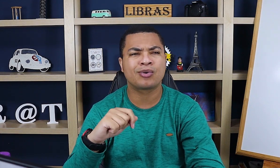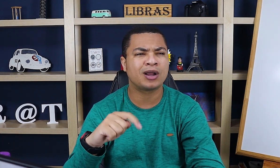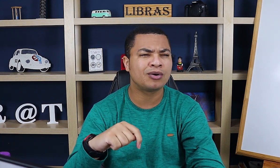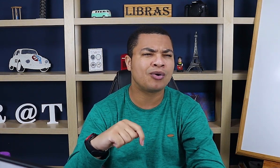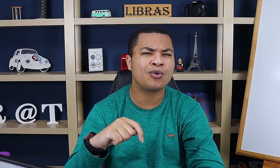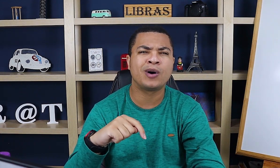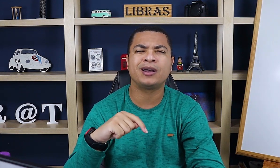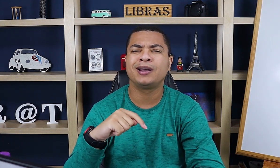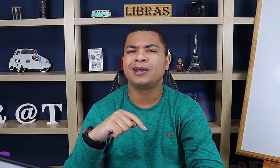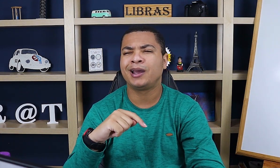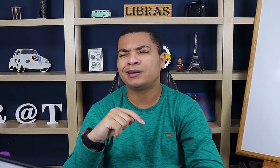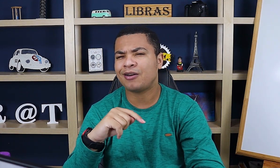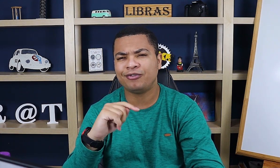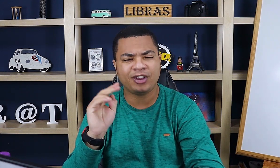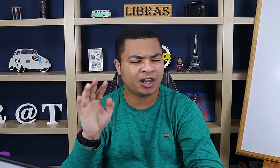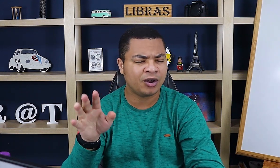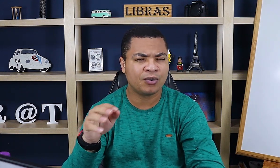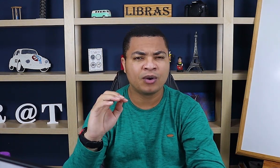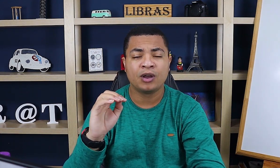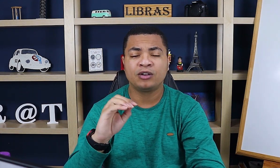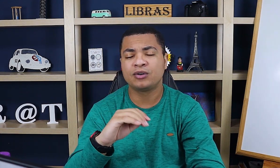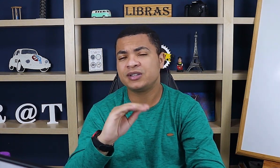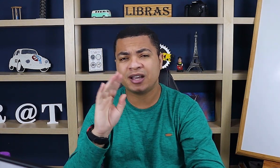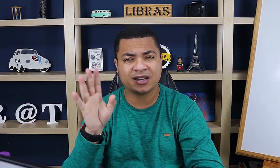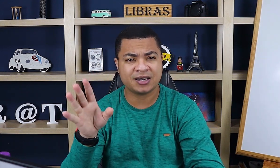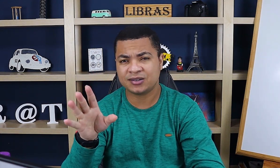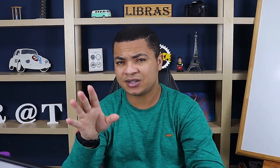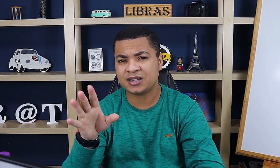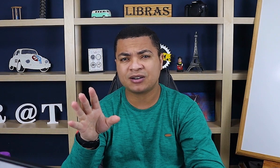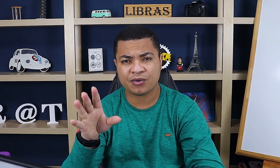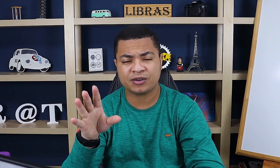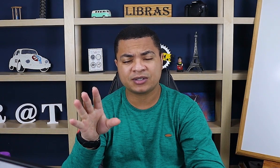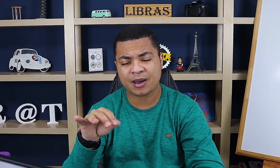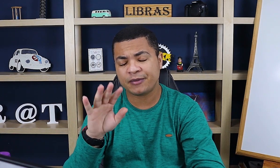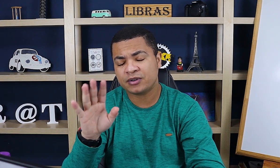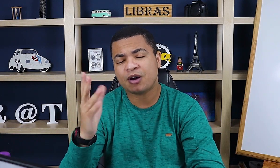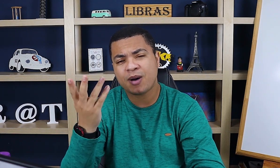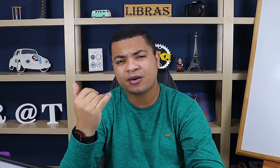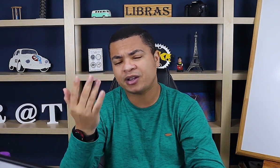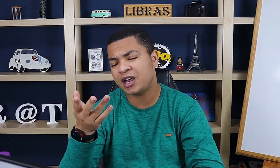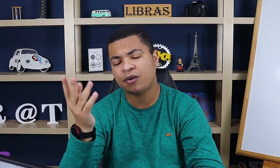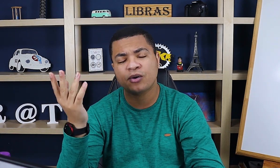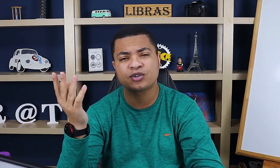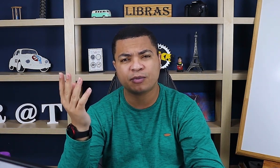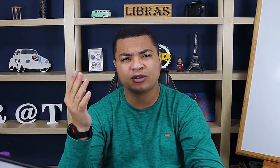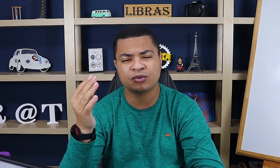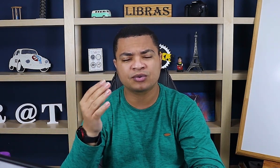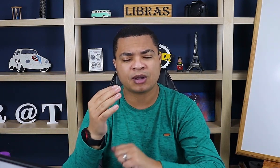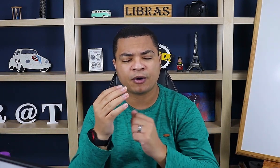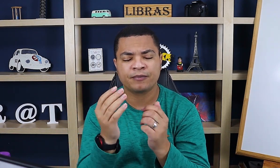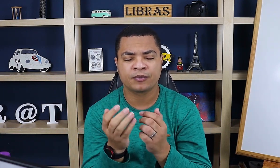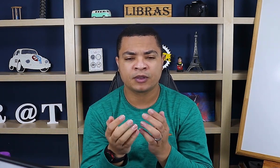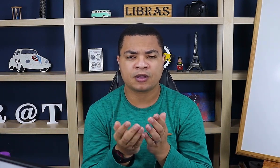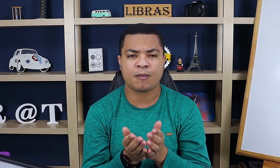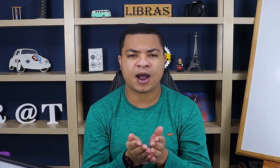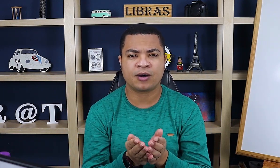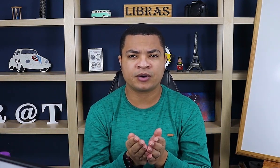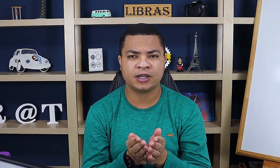Barco, canoa. É navio. Todos eles aí são sinais icônicos, Mas eu vou usar o barco aqui, que é o que eu uso pra todos, tá bom? Então, barco, né?